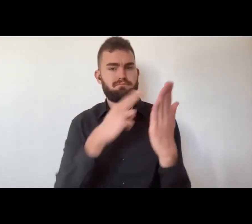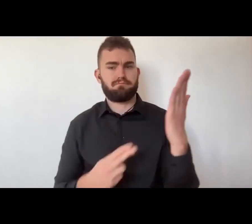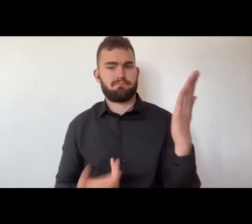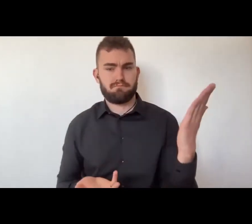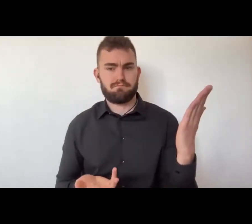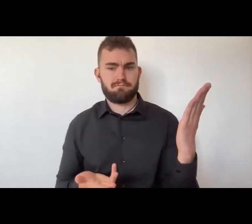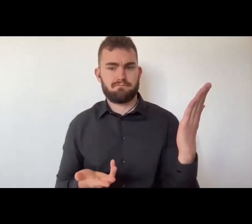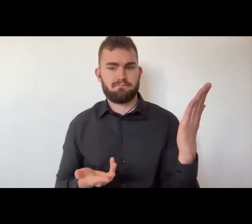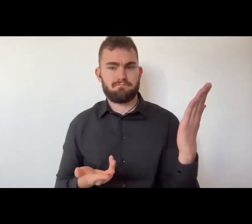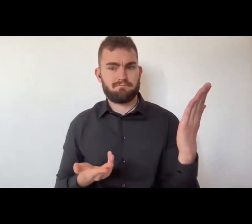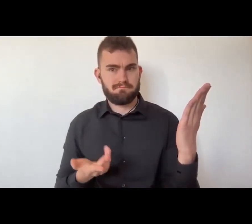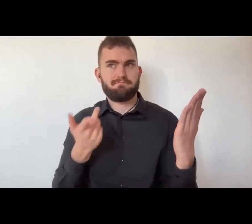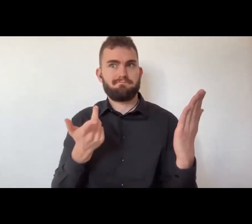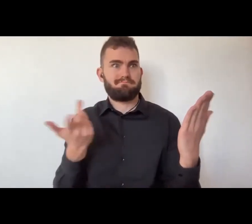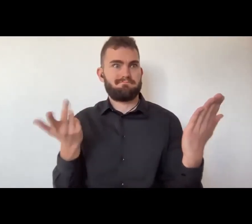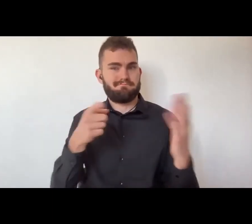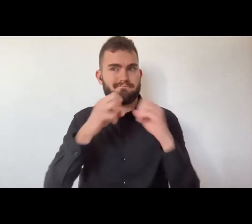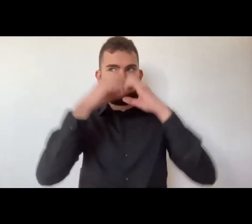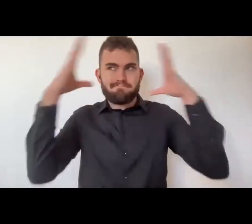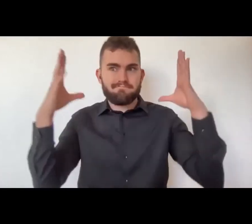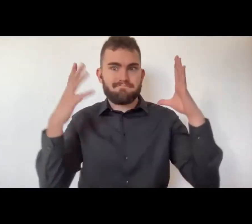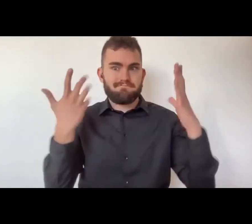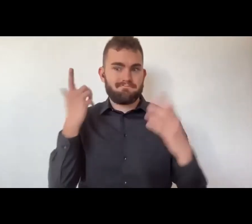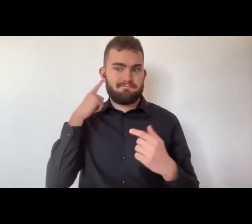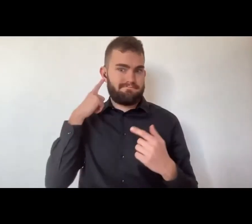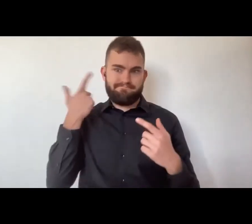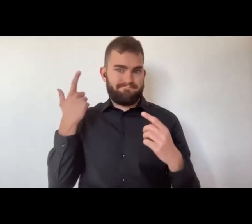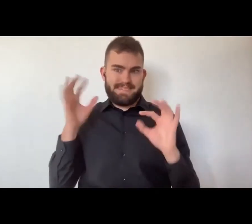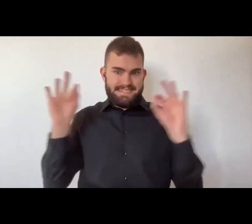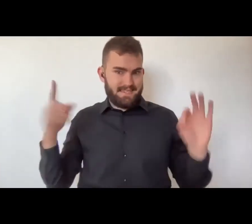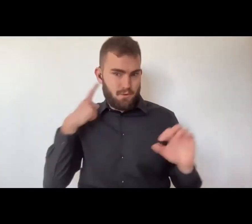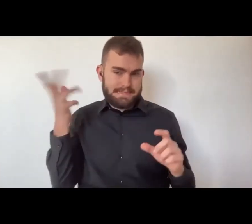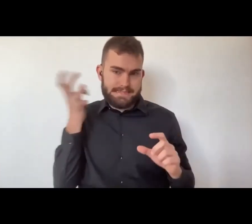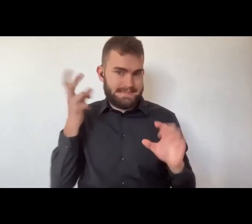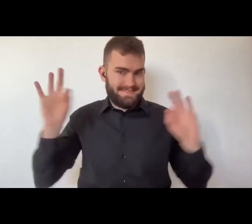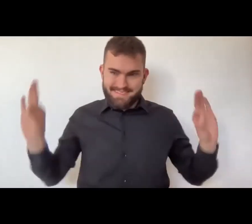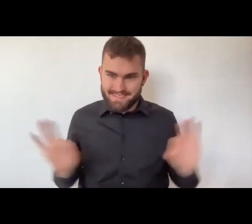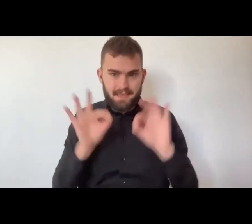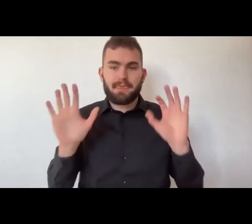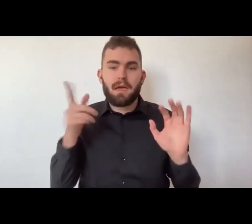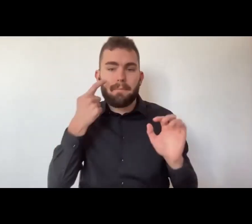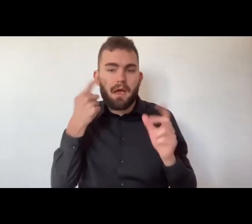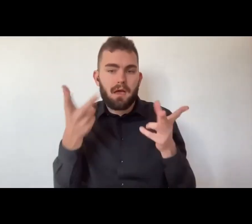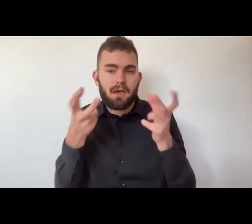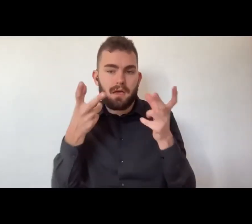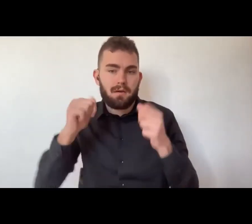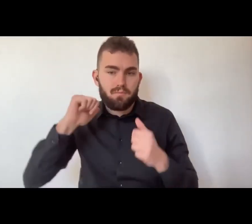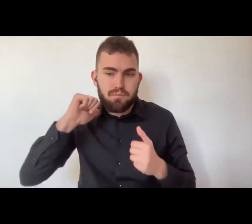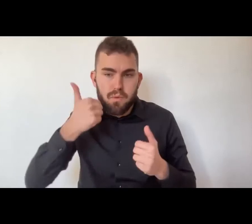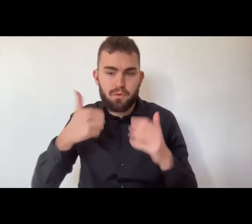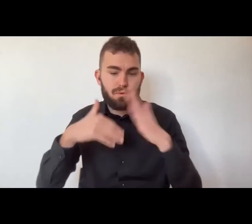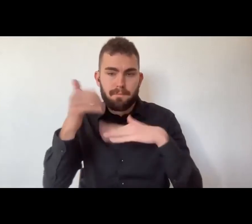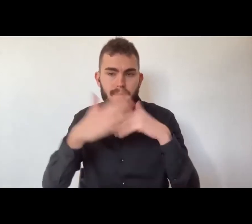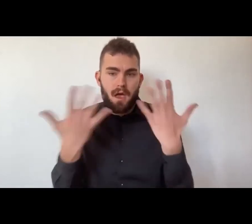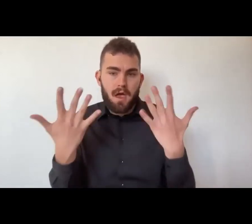bravissimo nell'arte figurativa, nell'arte pittorica. Immaginate, una persona che non sentiva nulla,